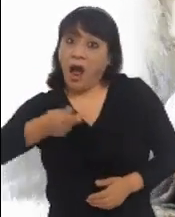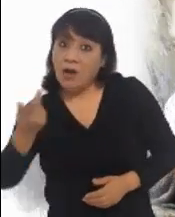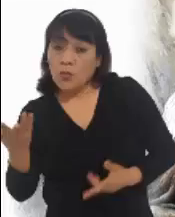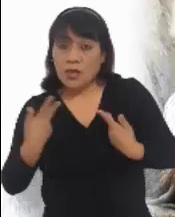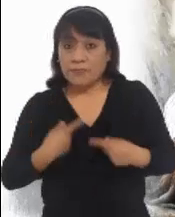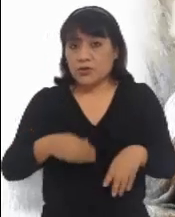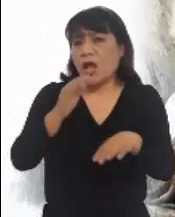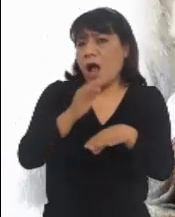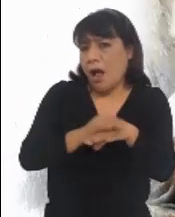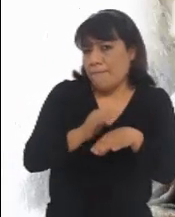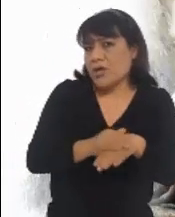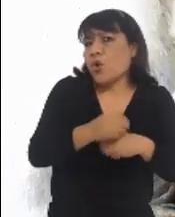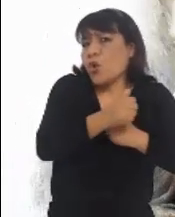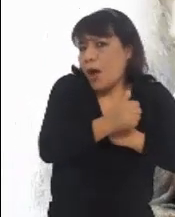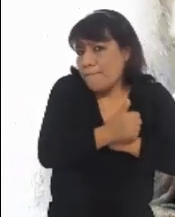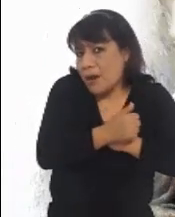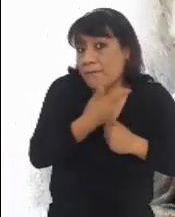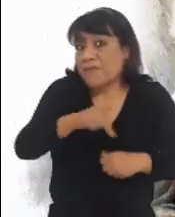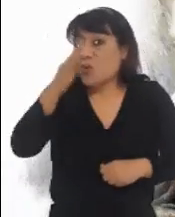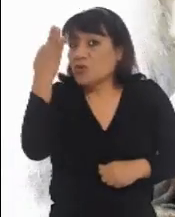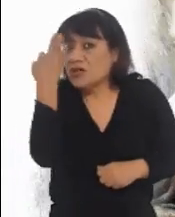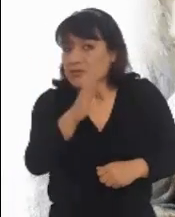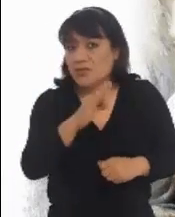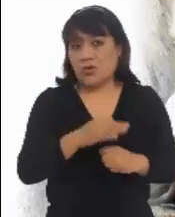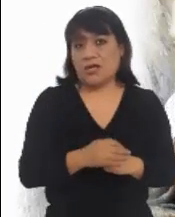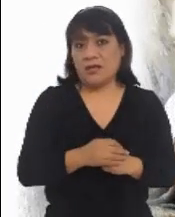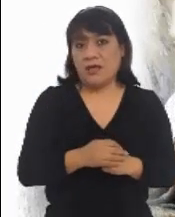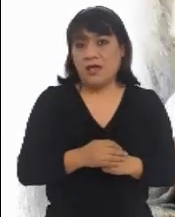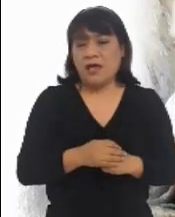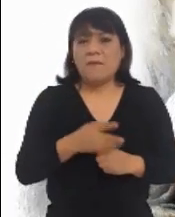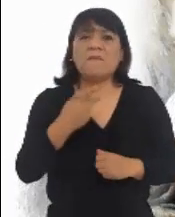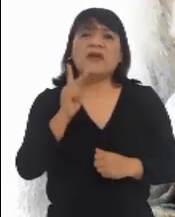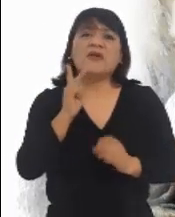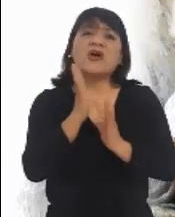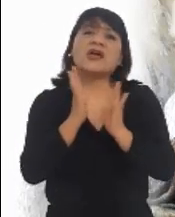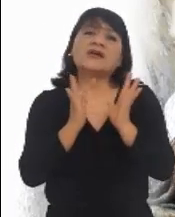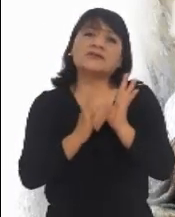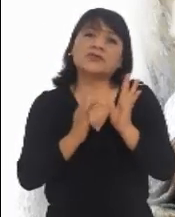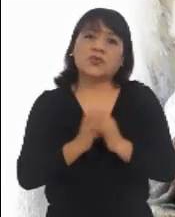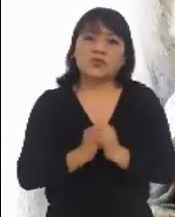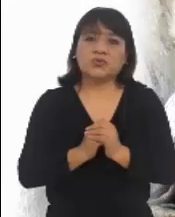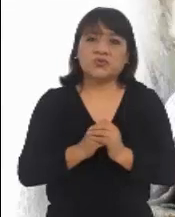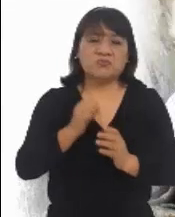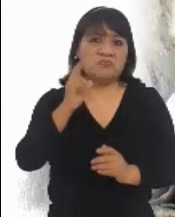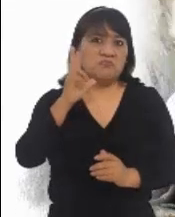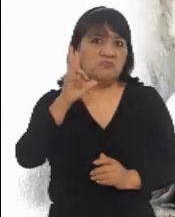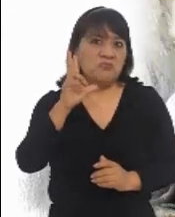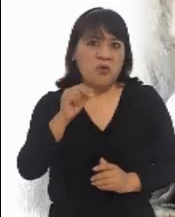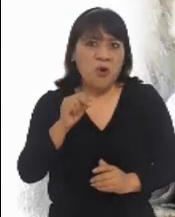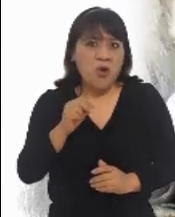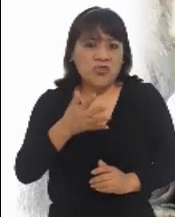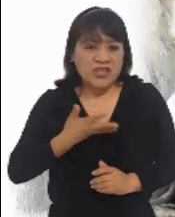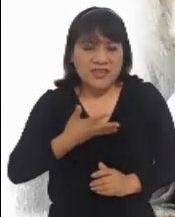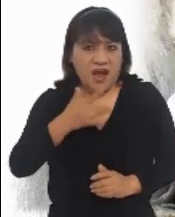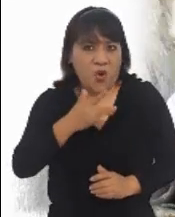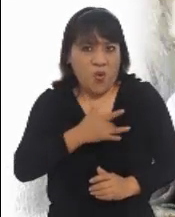cercanos lo aman, pero lo traicionan. Y sin embargo, no puedo imaginarme